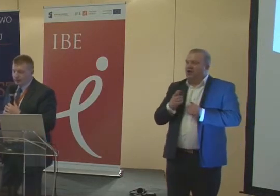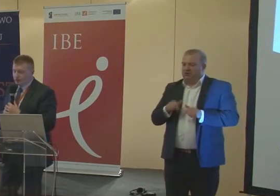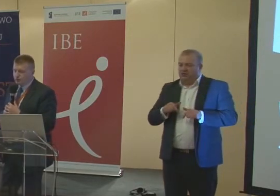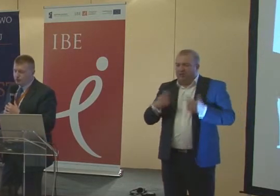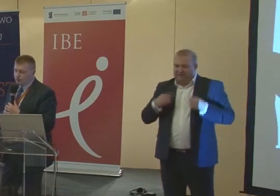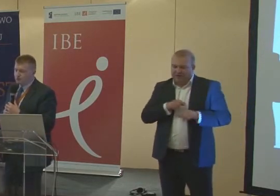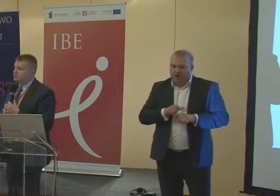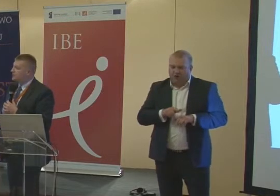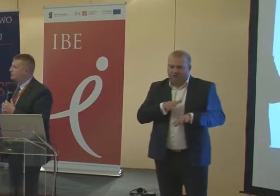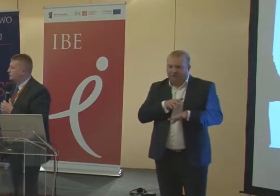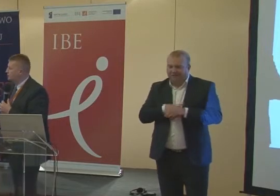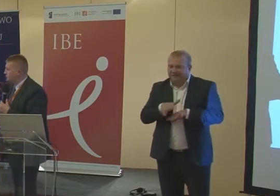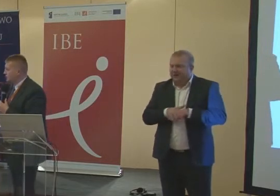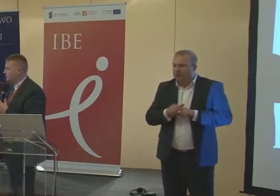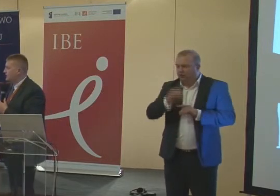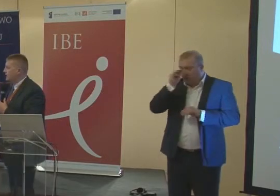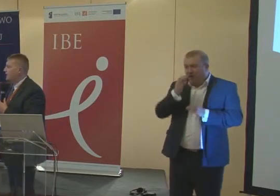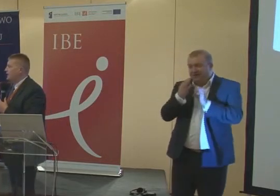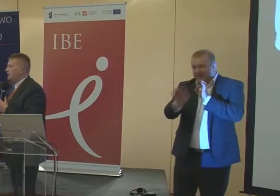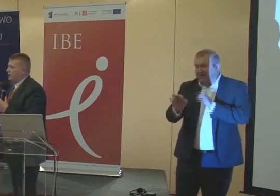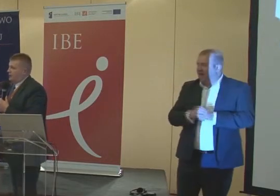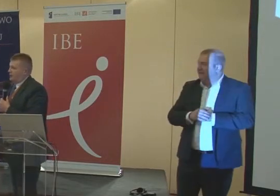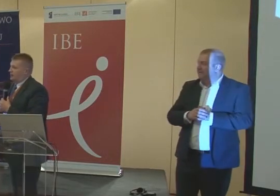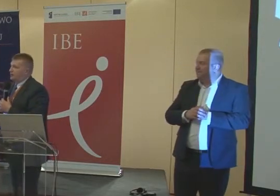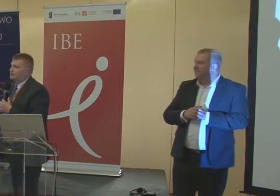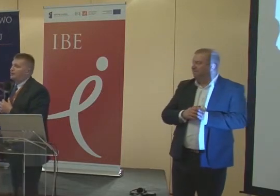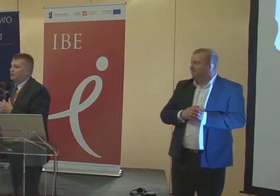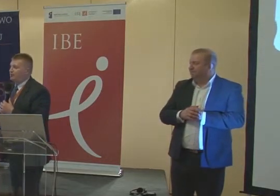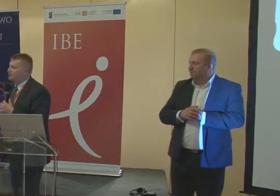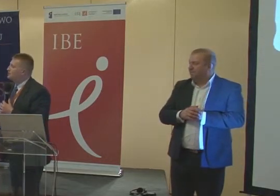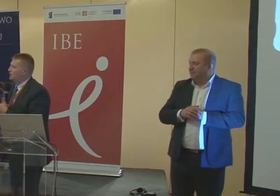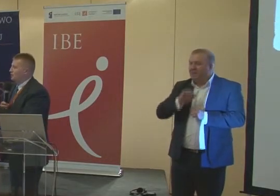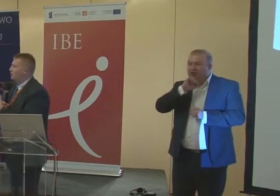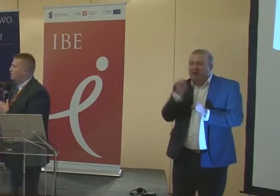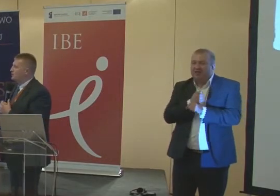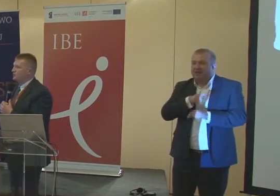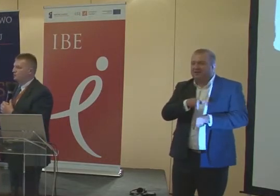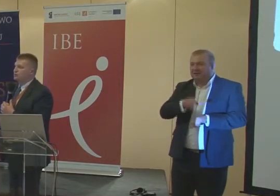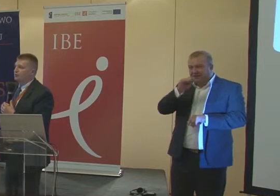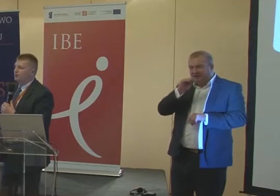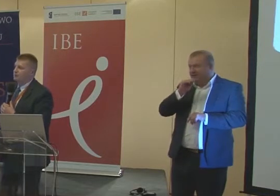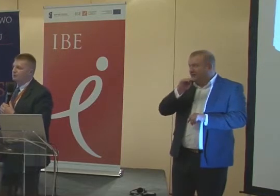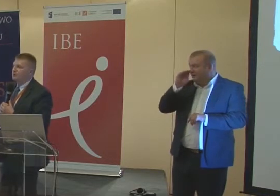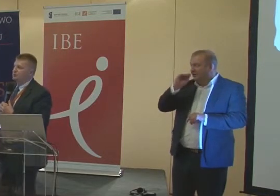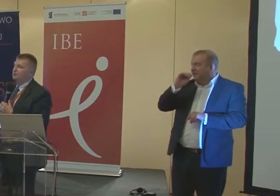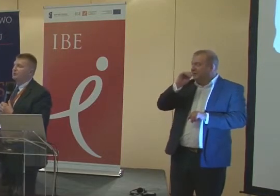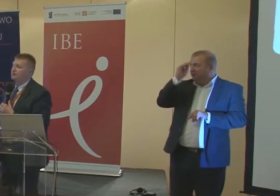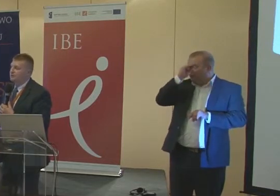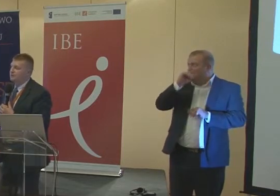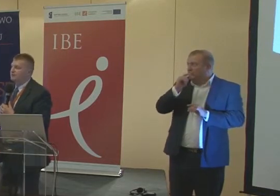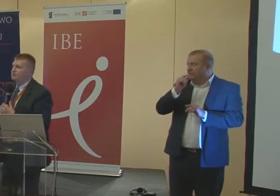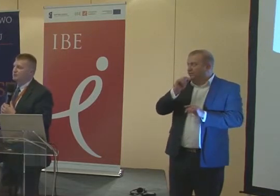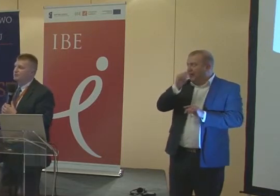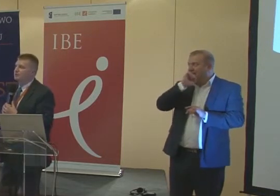No i szkoła wyspecjalizowana, czyli szkoła specjalna. Żadna chyba z tych pierwszych dwóch szkół nie może się mierzyć tutaj